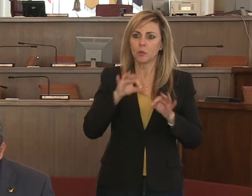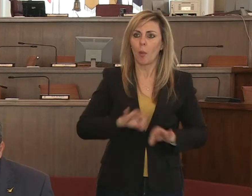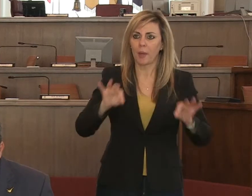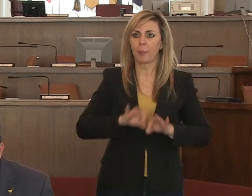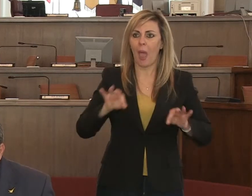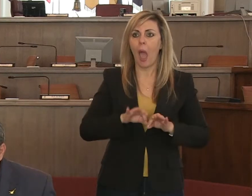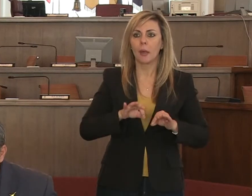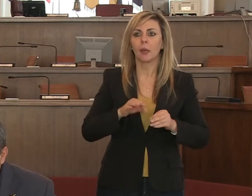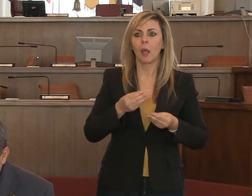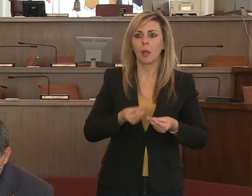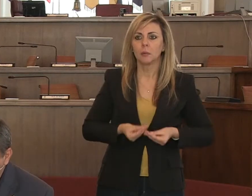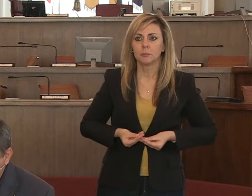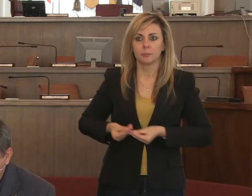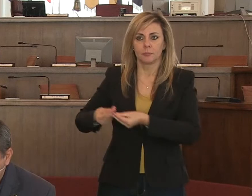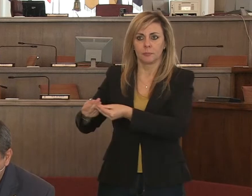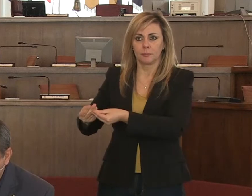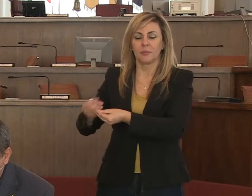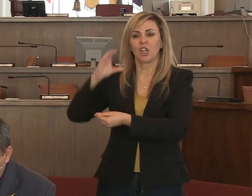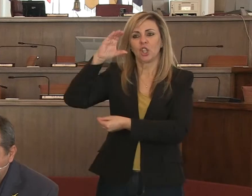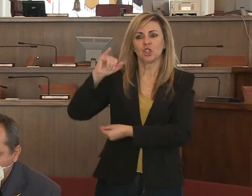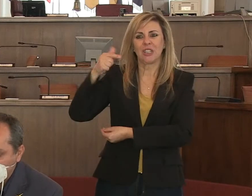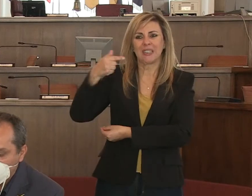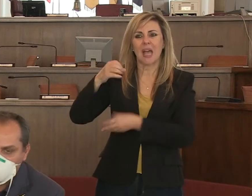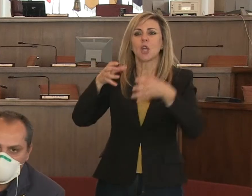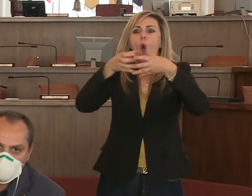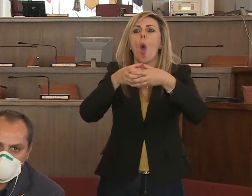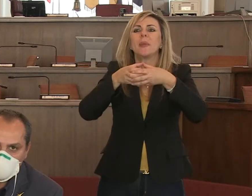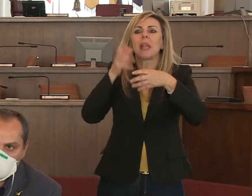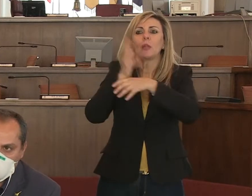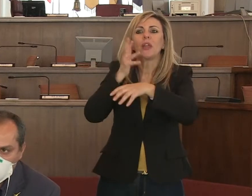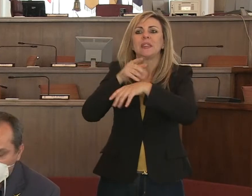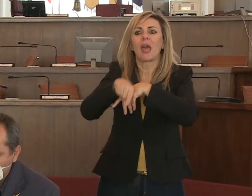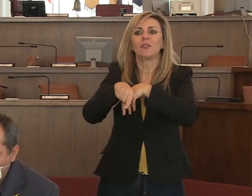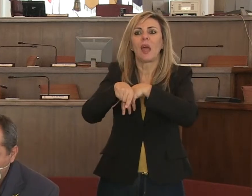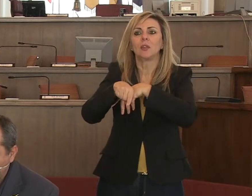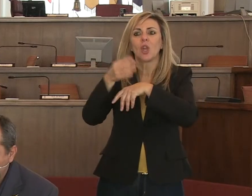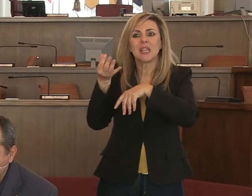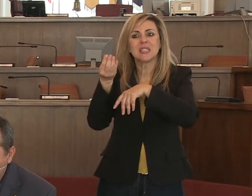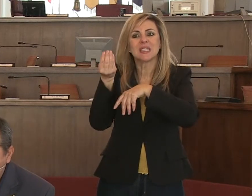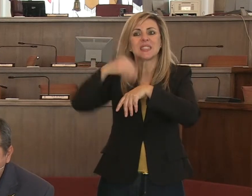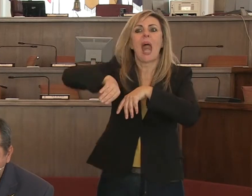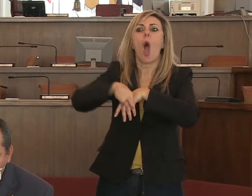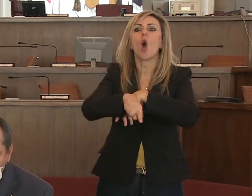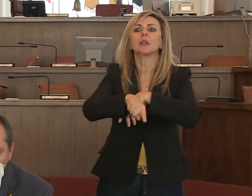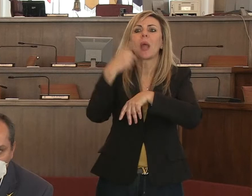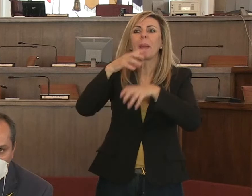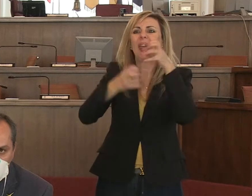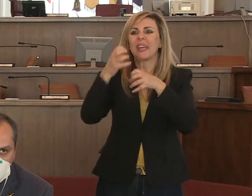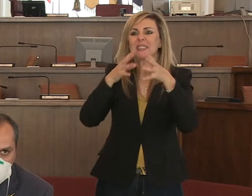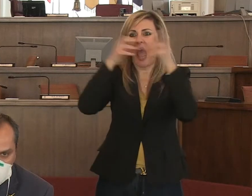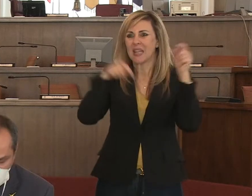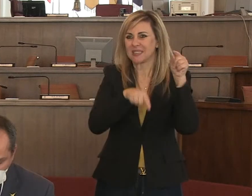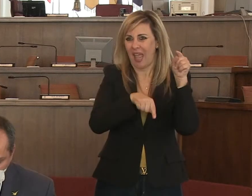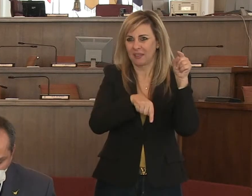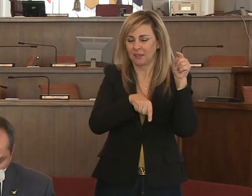sottoporremo in ambito di CICAS cioè del comitato di intervento straordinario per le crisi aziendali a